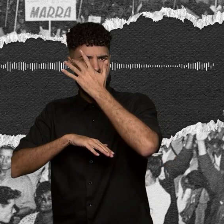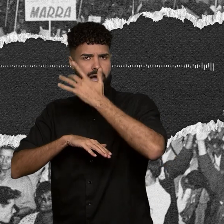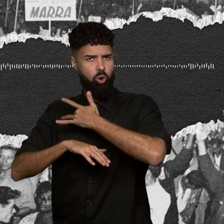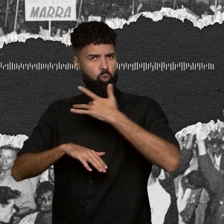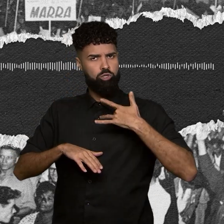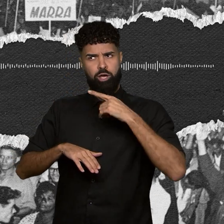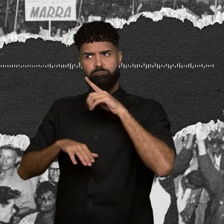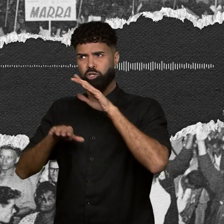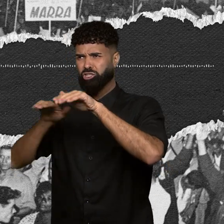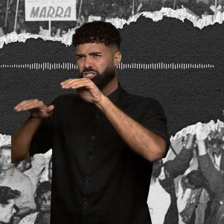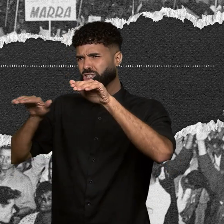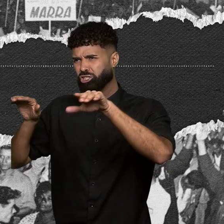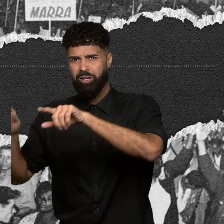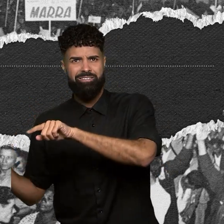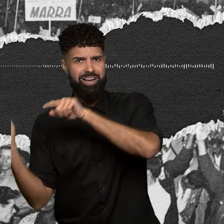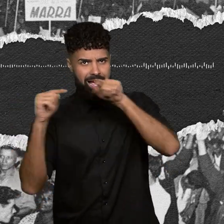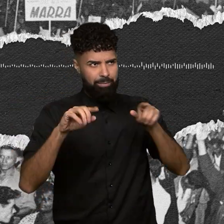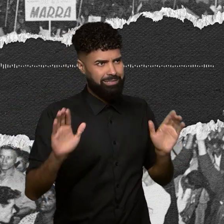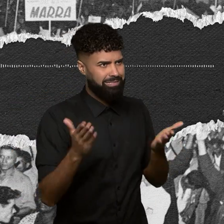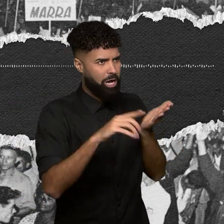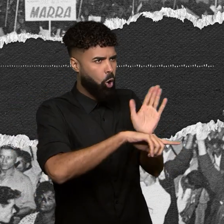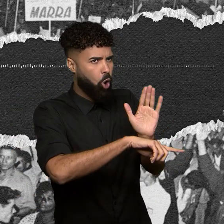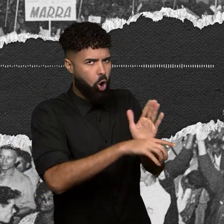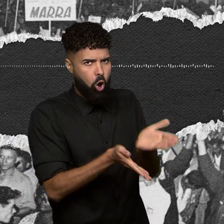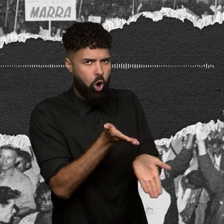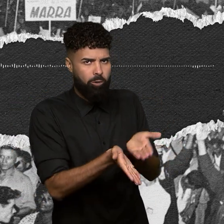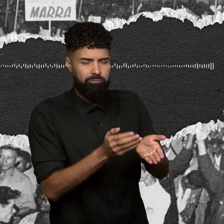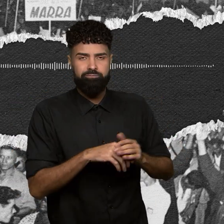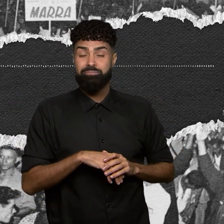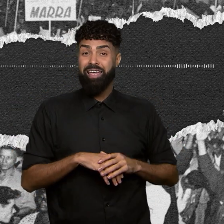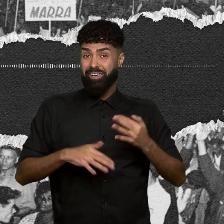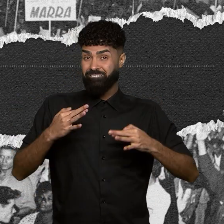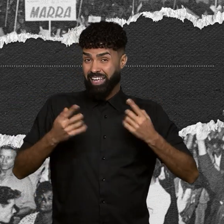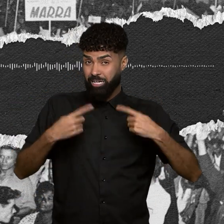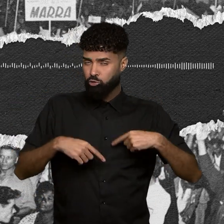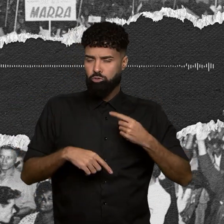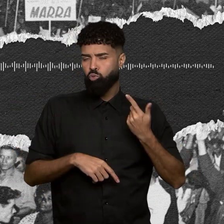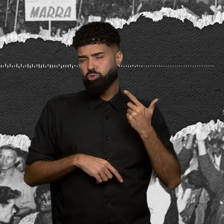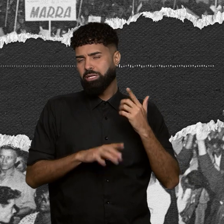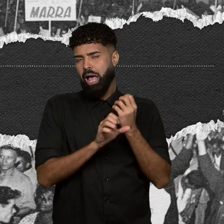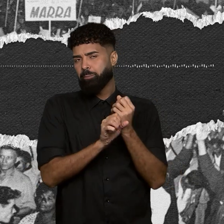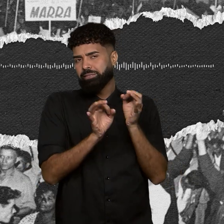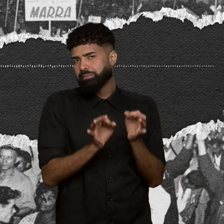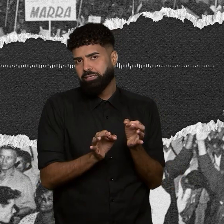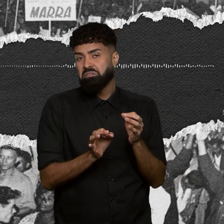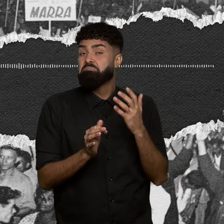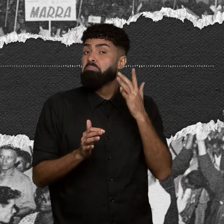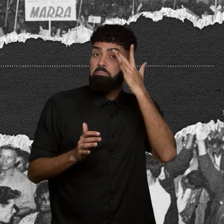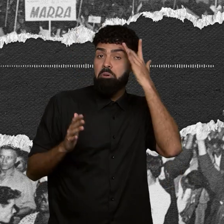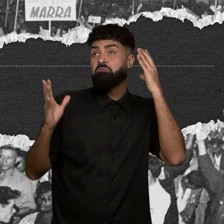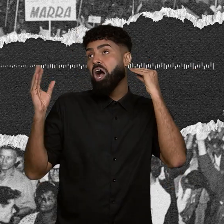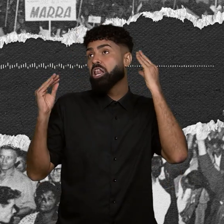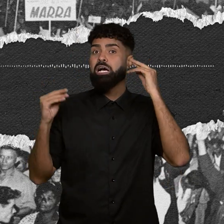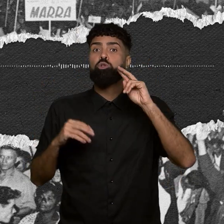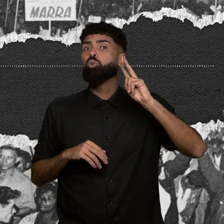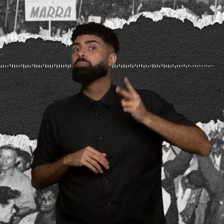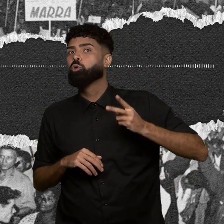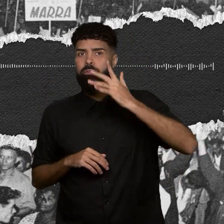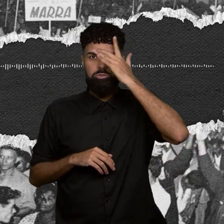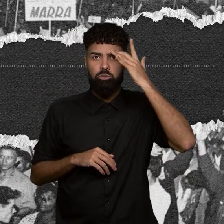socorrer essas vítimas. Os números de feridos não são precisos. Alguns falam em 2 mil pessoas. Outros documentos falam